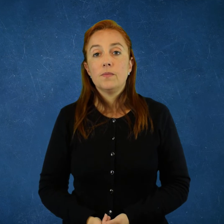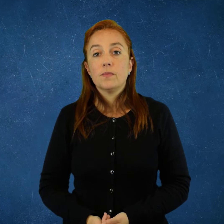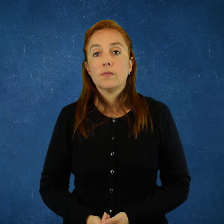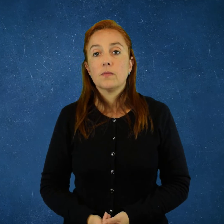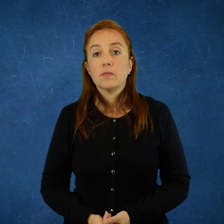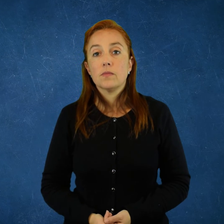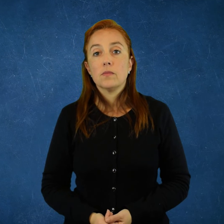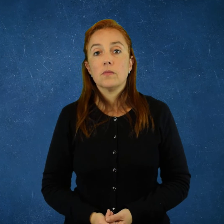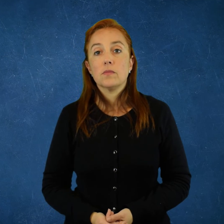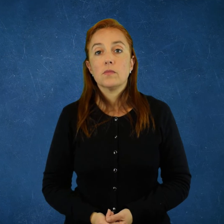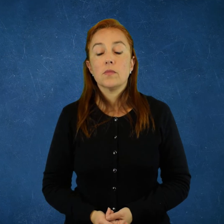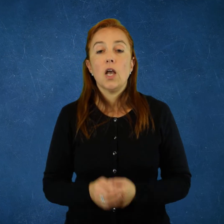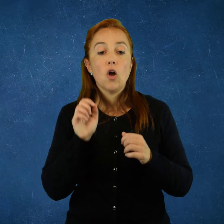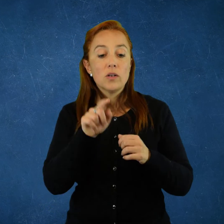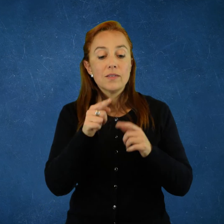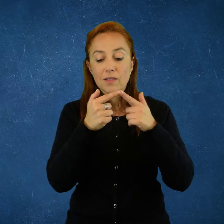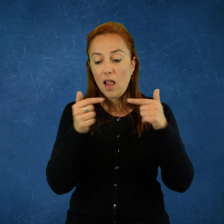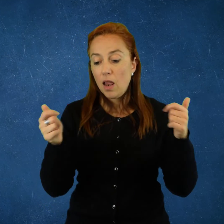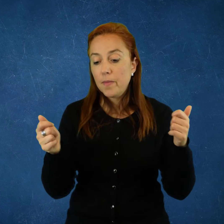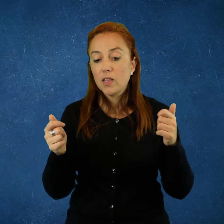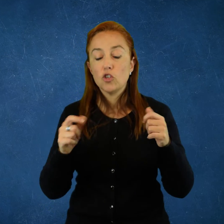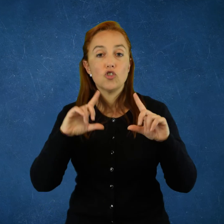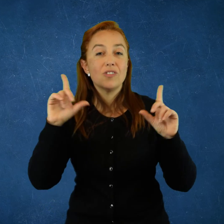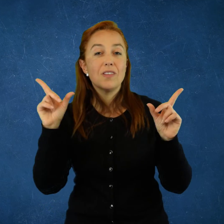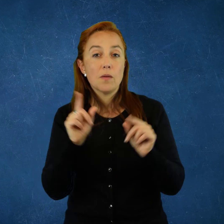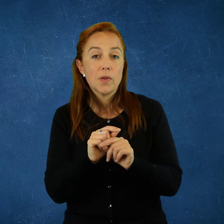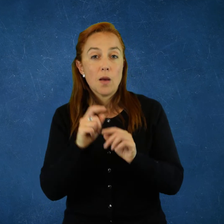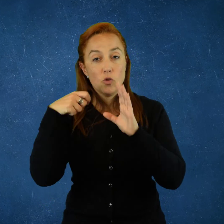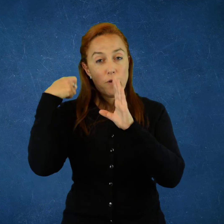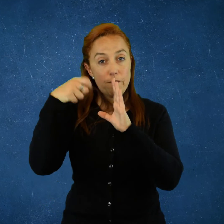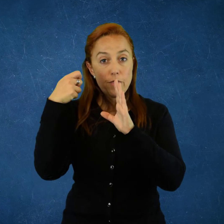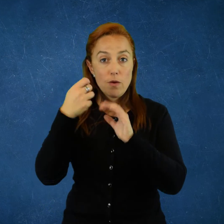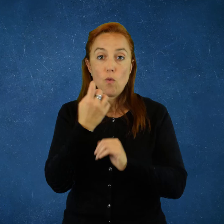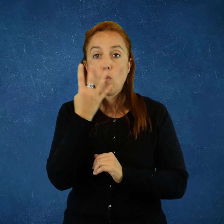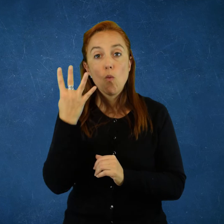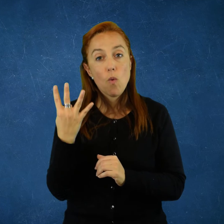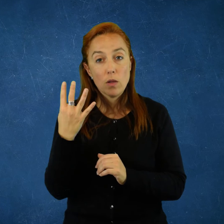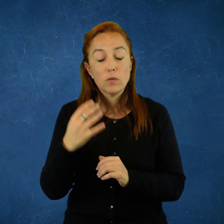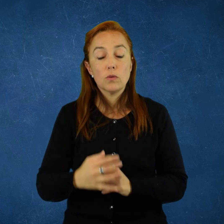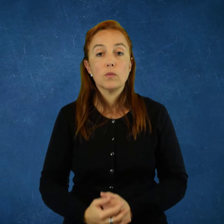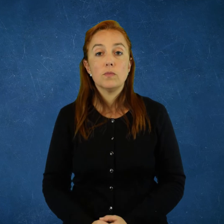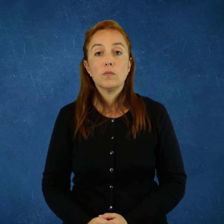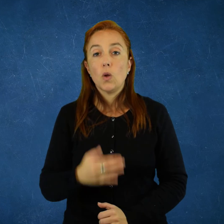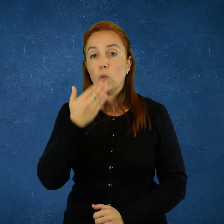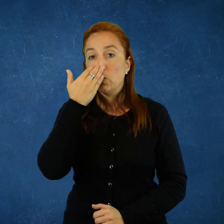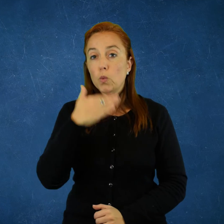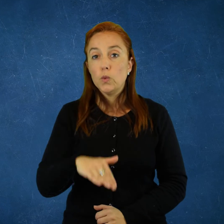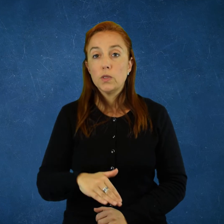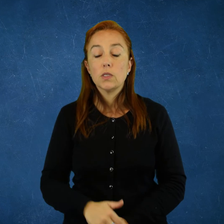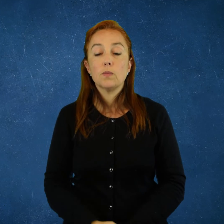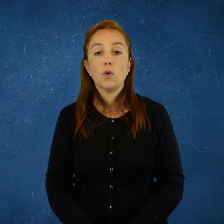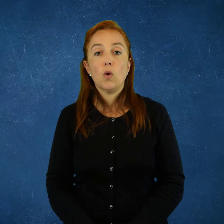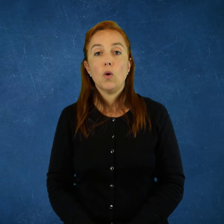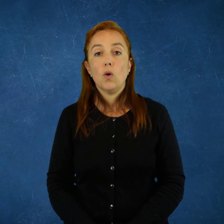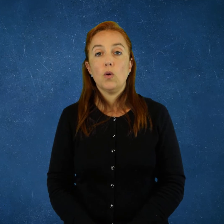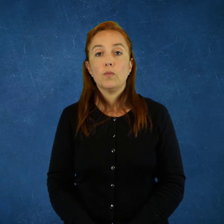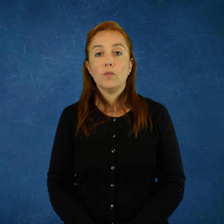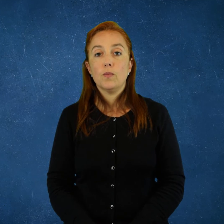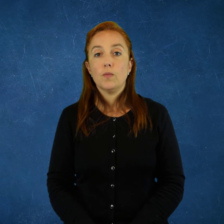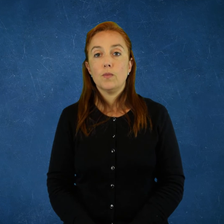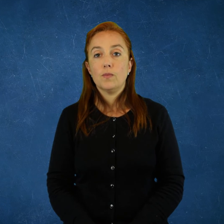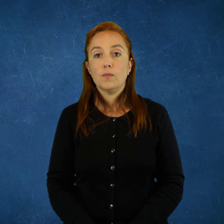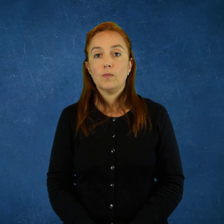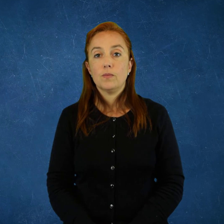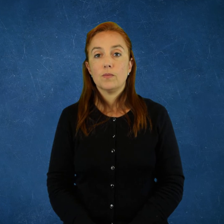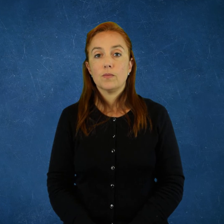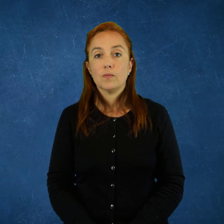mundial, como finalmente ocurrió. Y con estos elementos terminamos el video 4,